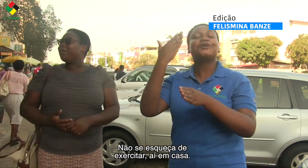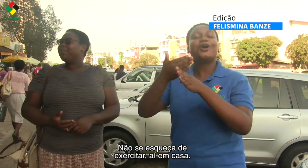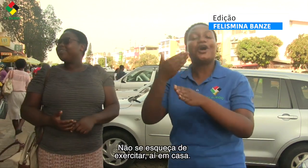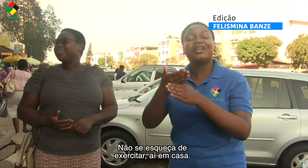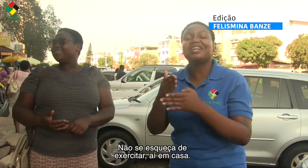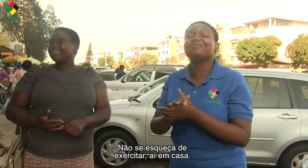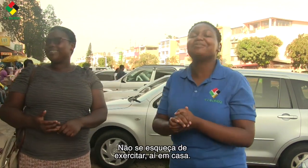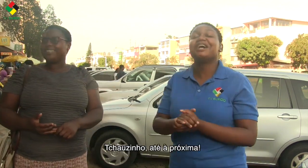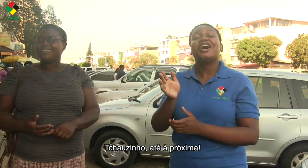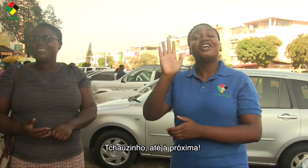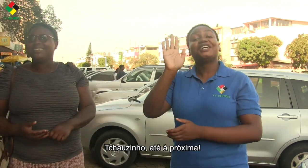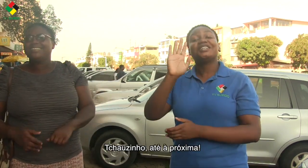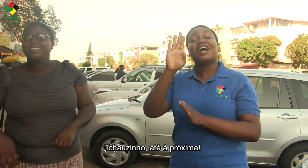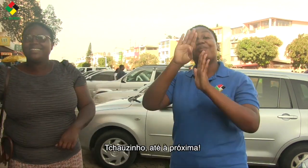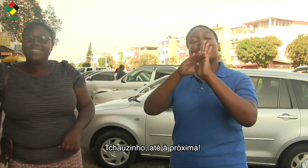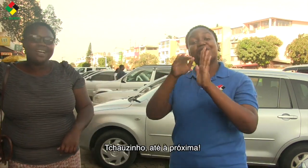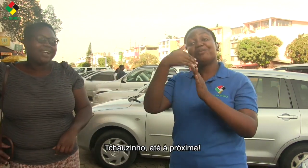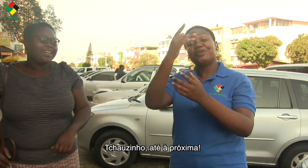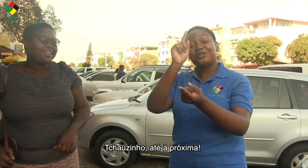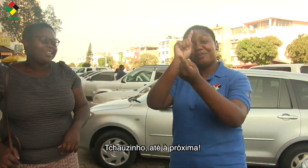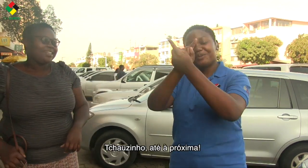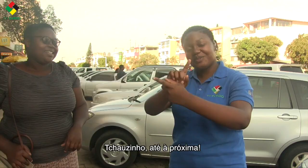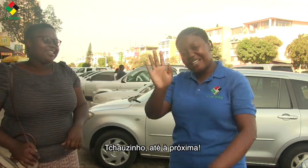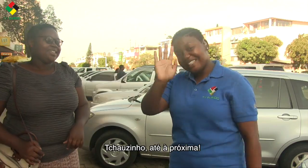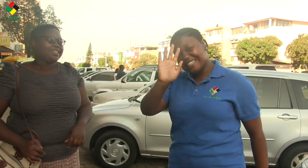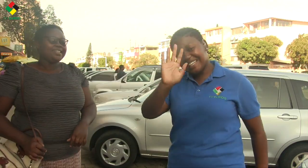aí em casa. Tchauzinho. Até a próxima.